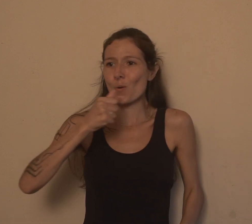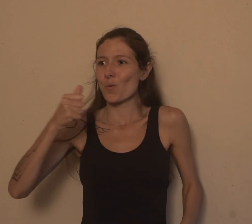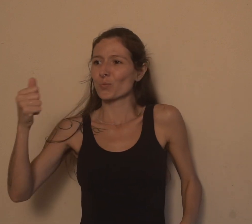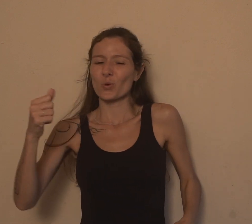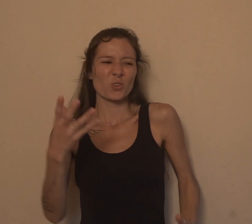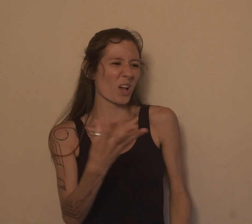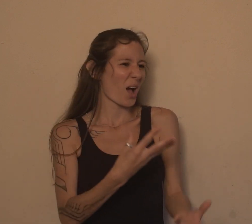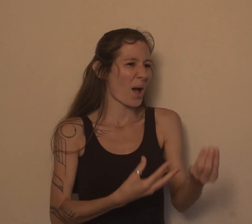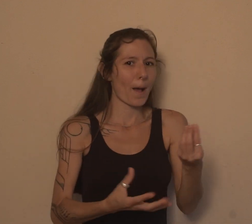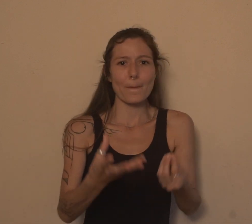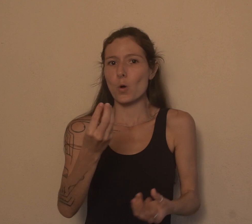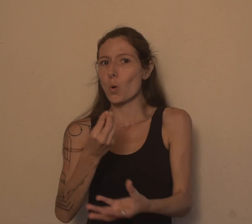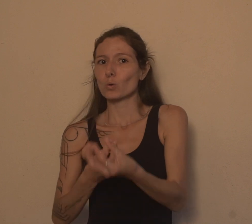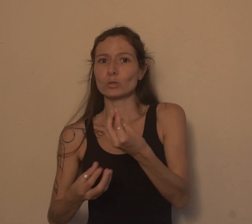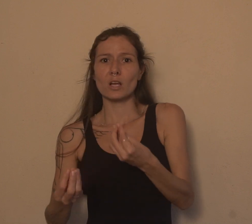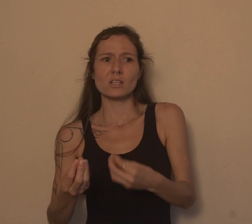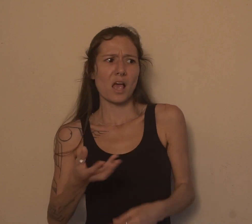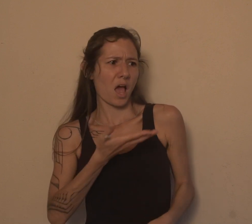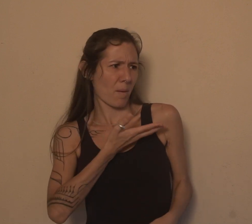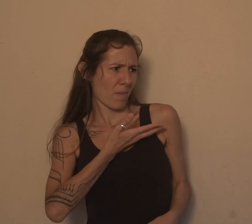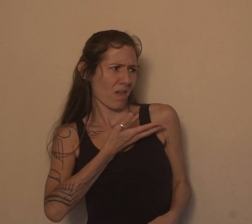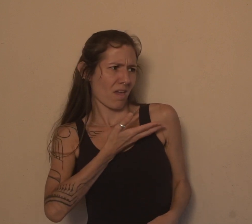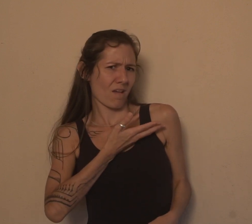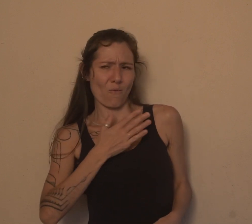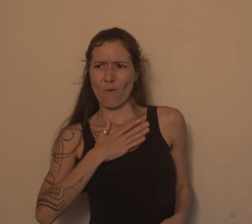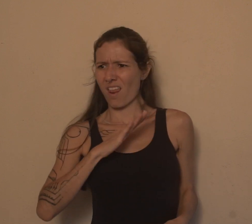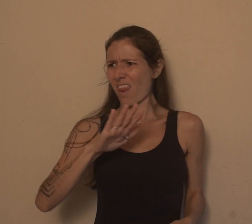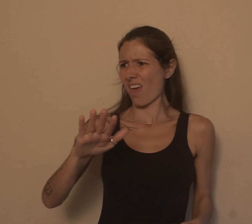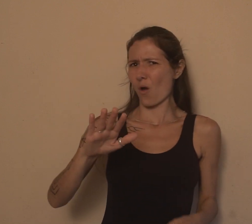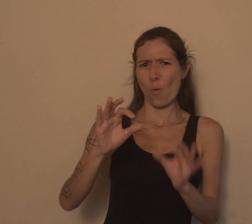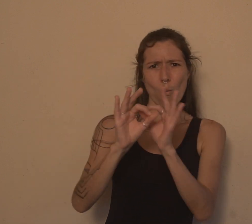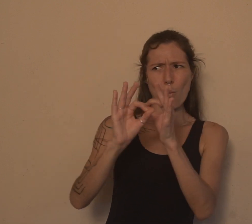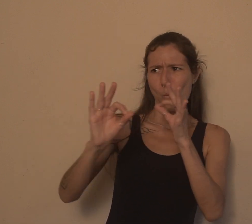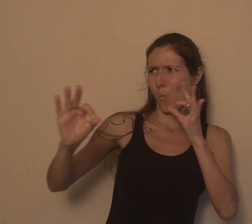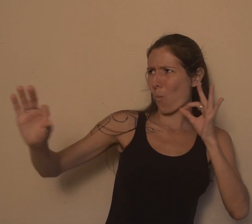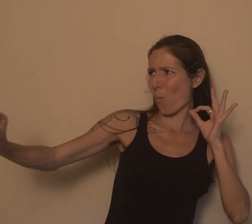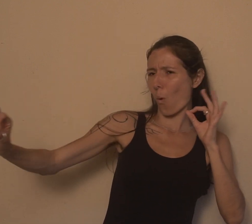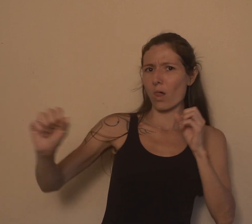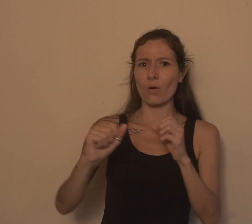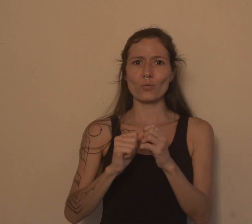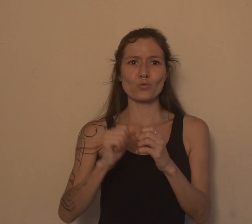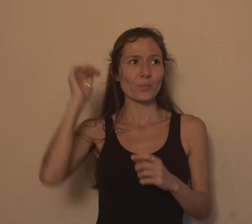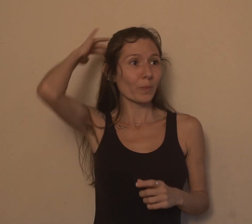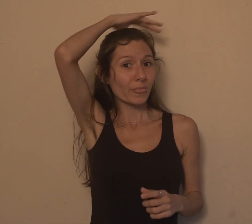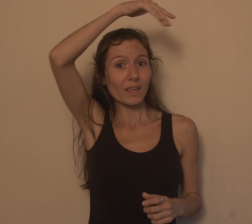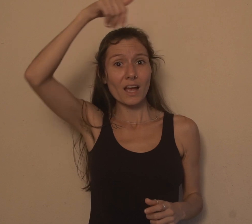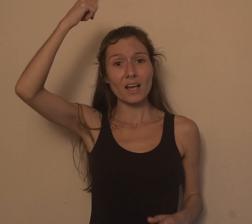o inimigo estiver, que se retire, que São Sebastião vai passar. E quando você fala que São Sebastião vai passar, que abre-se as portas,